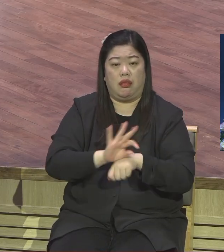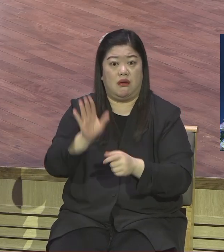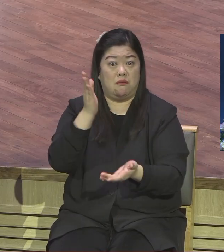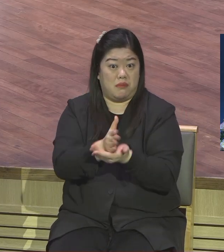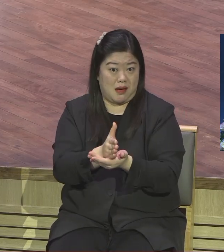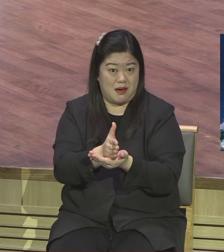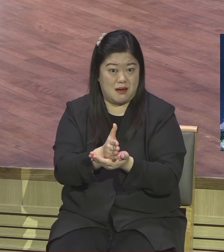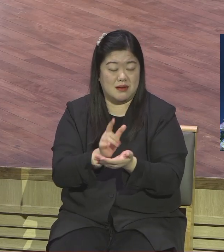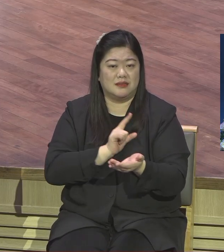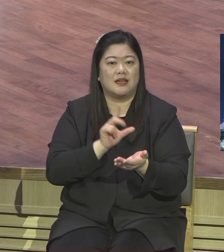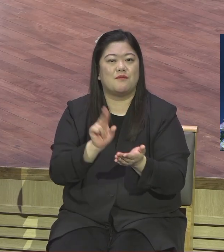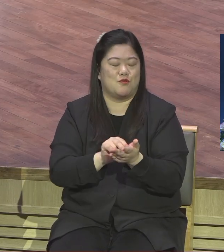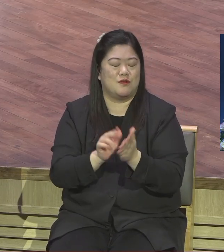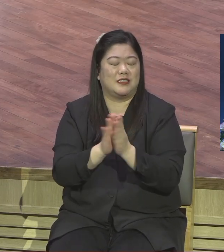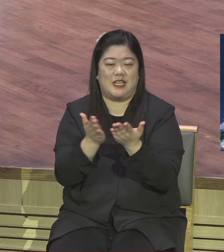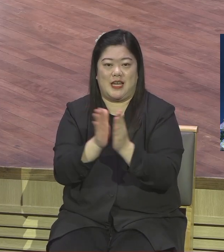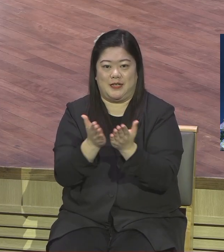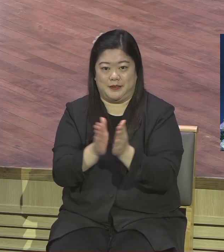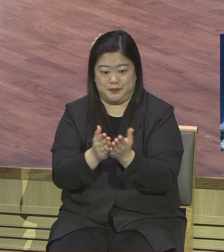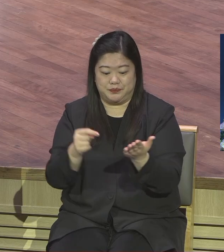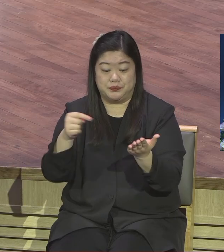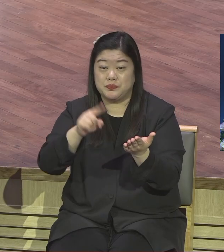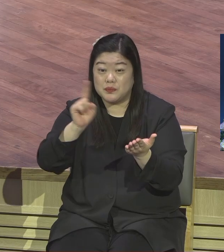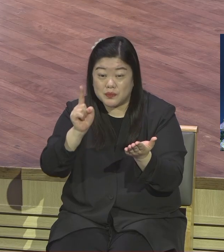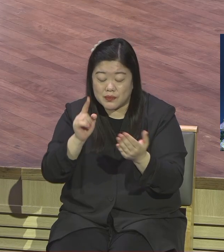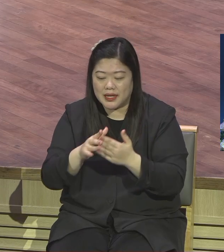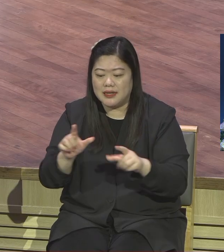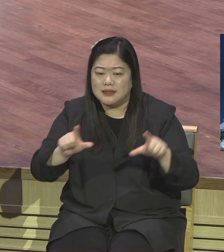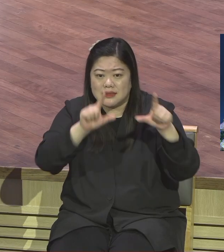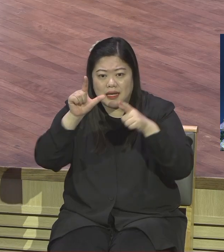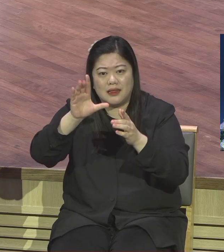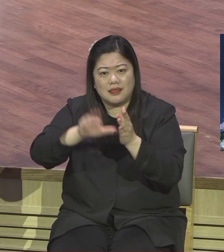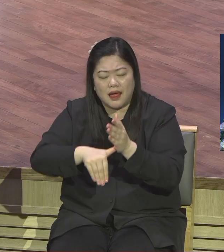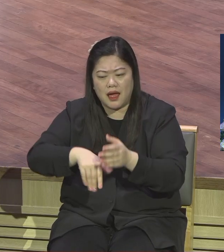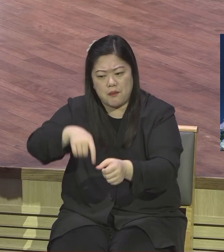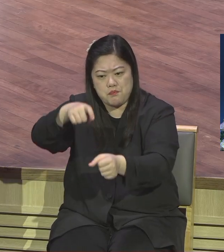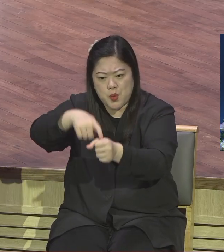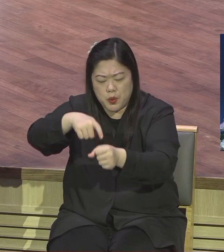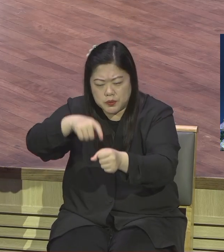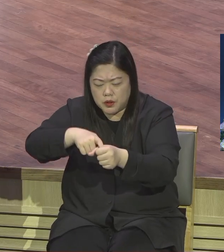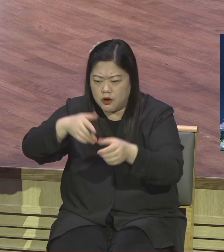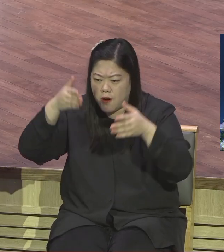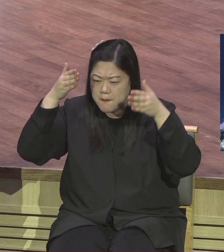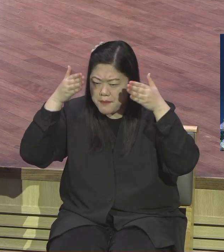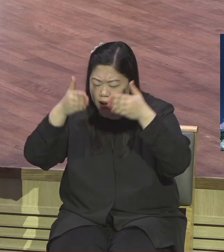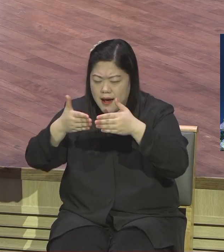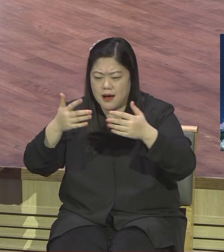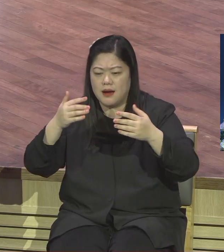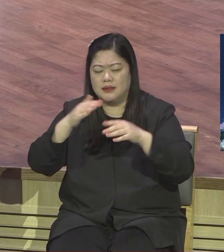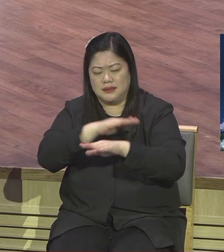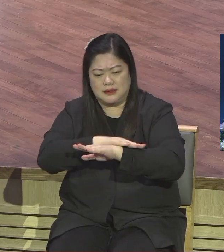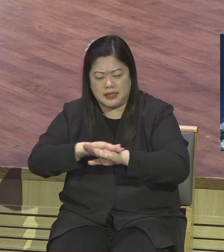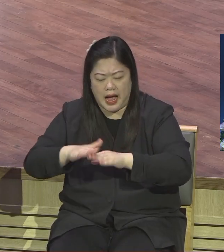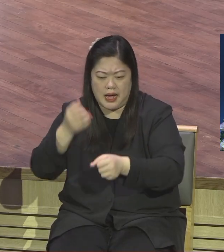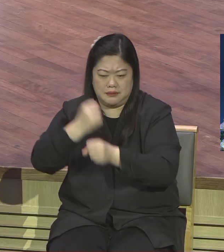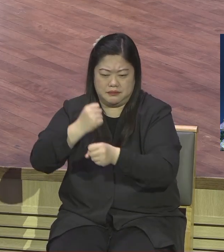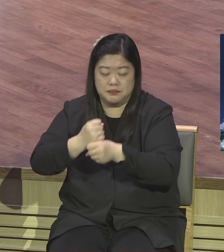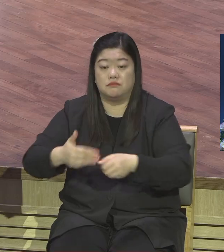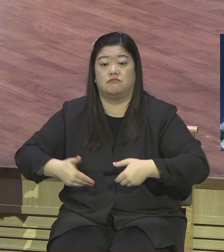방향에 대한 강력한 가르침을 던지고 있어요 시간을 효율적으로 관리하면서 깨울리지